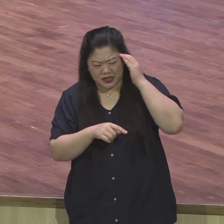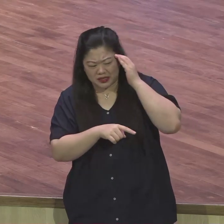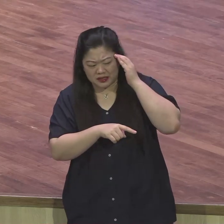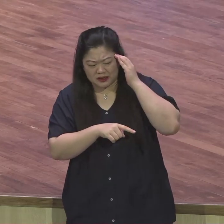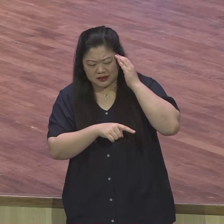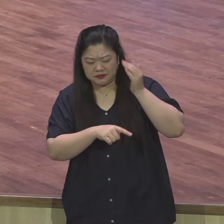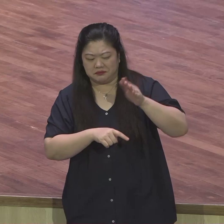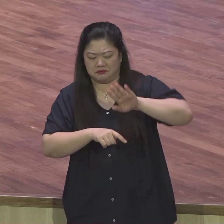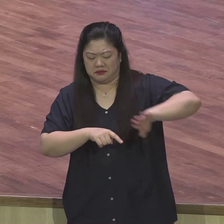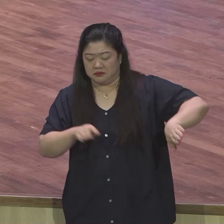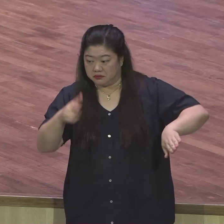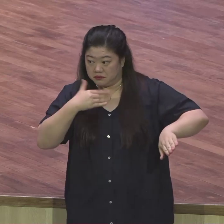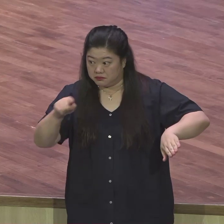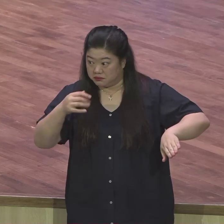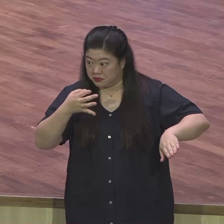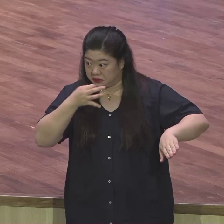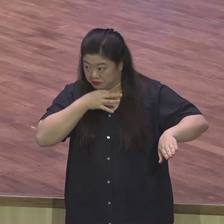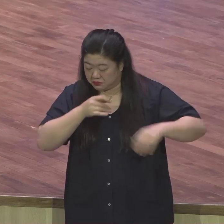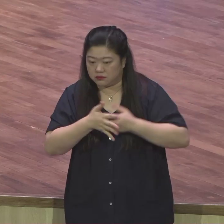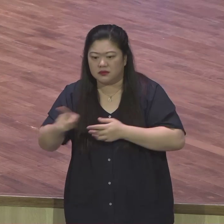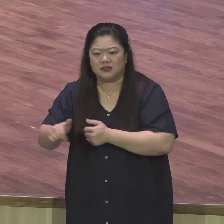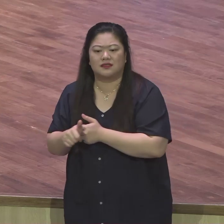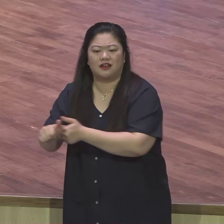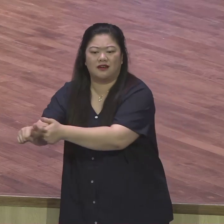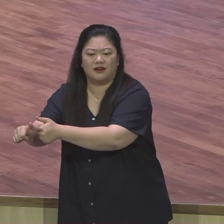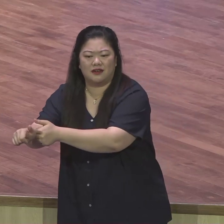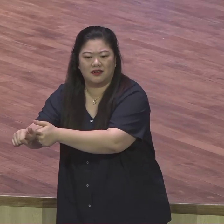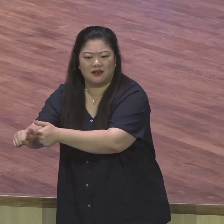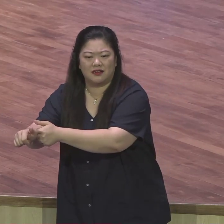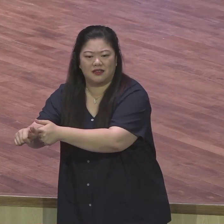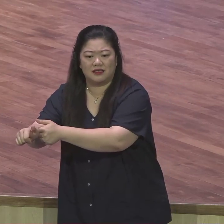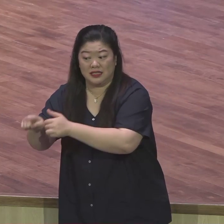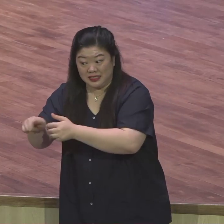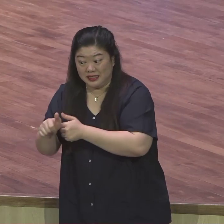원리스를 이루는 삶 속으로 들어간 사람이 요셉이에요.